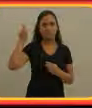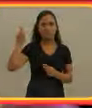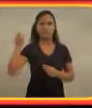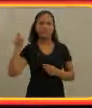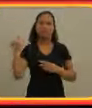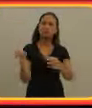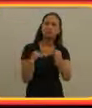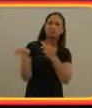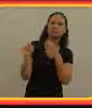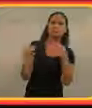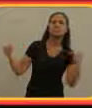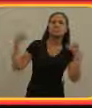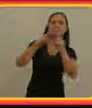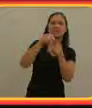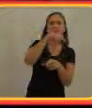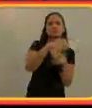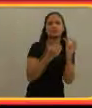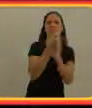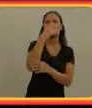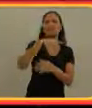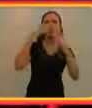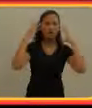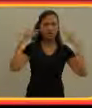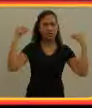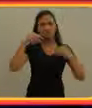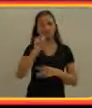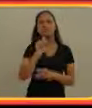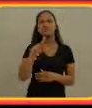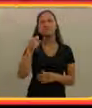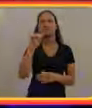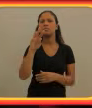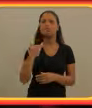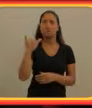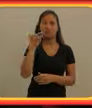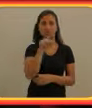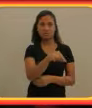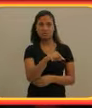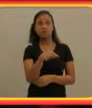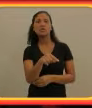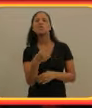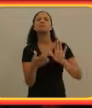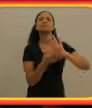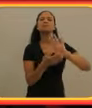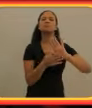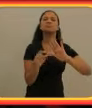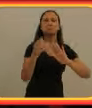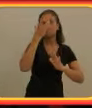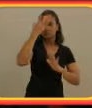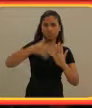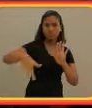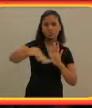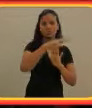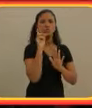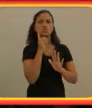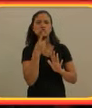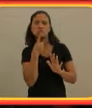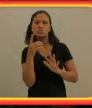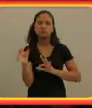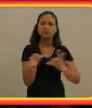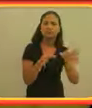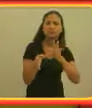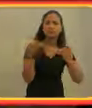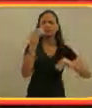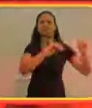em parceria com a Fundação Holandesa Skyway, que propõe o quê? Que o público surdo possa elaborar junto com o museu essa